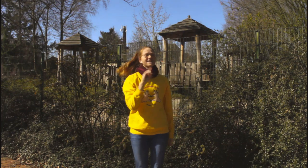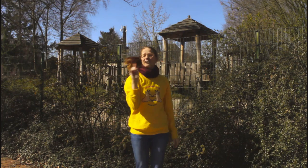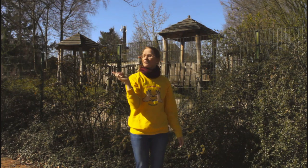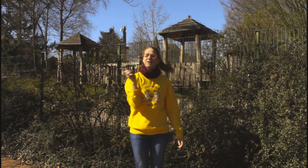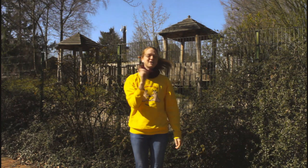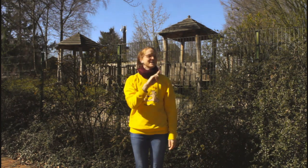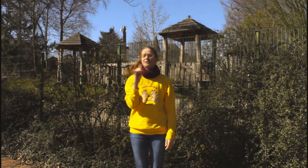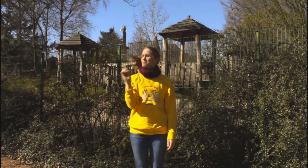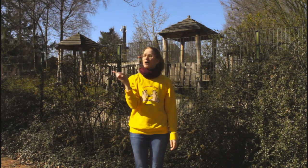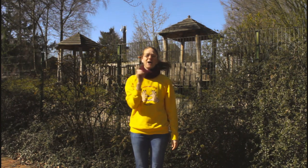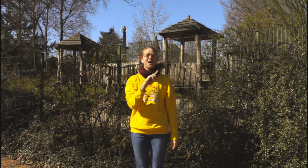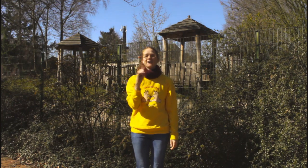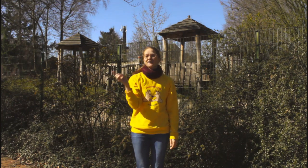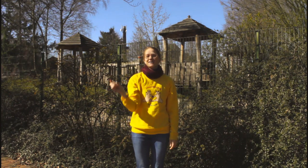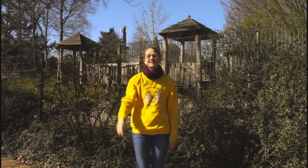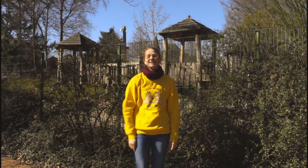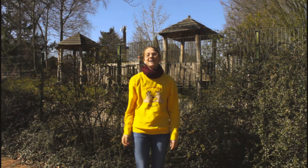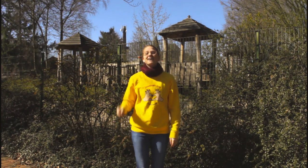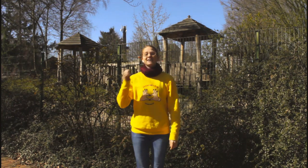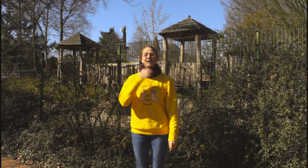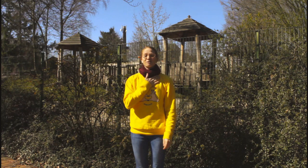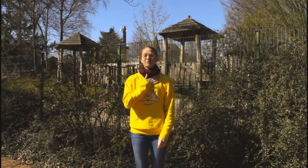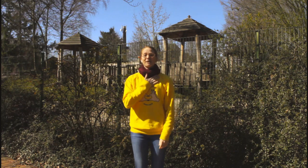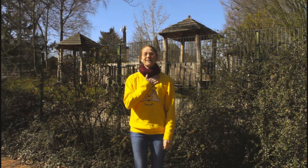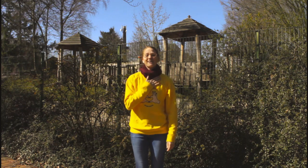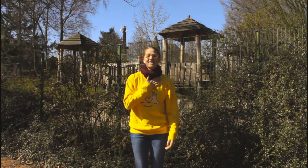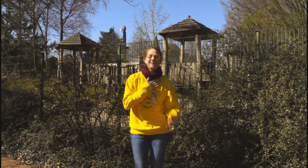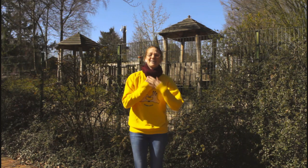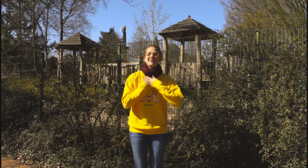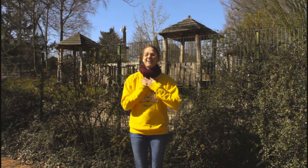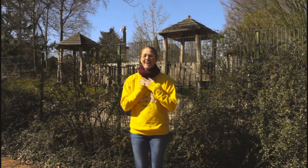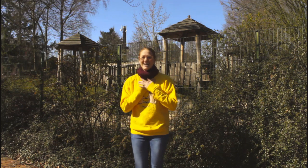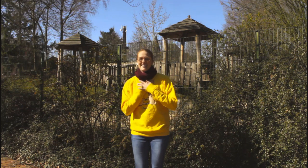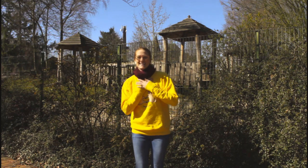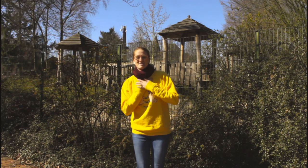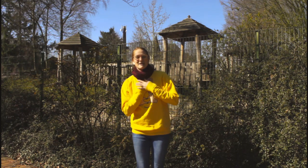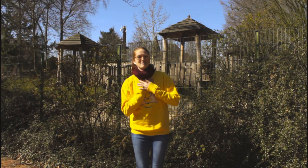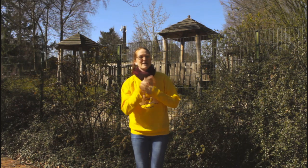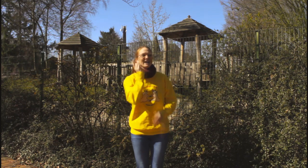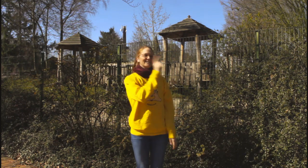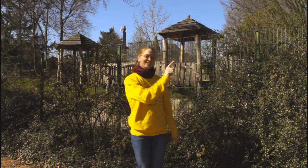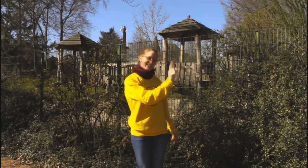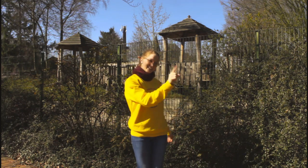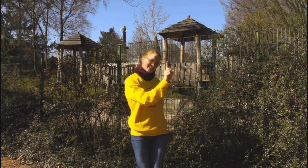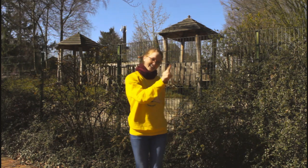sein Wort gebrochen. Ja, ich bin bei dir.